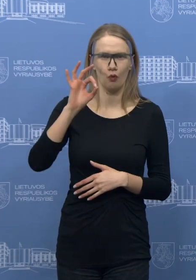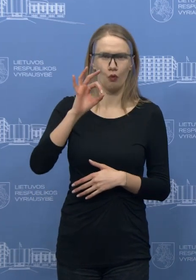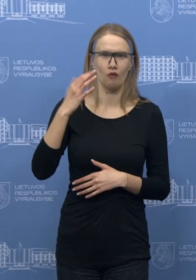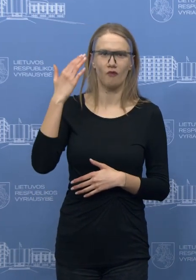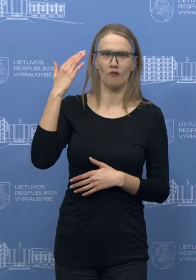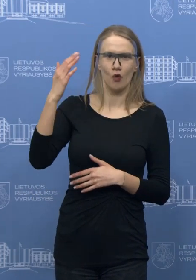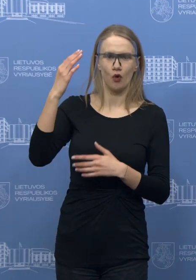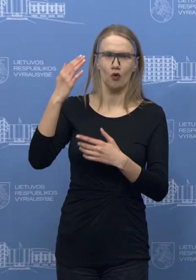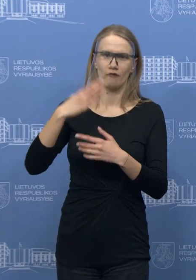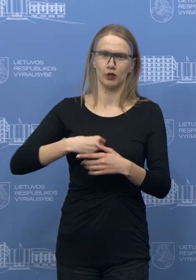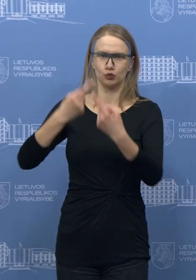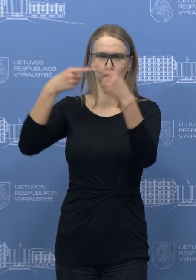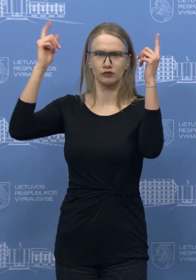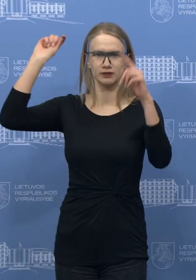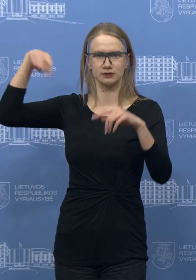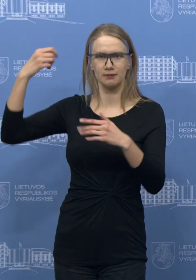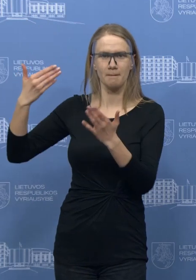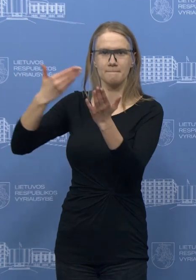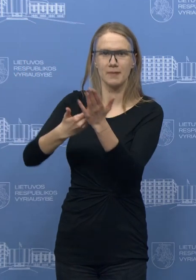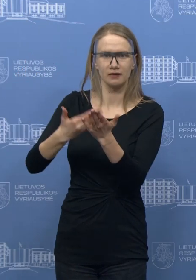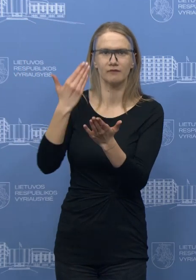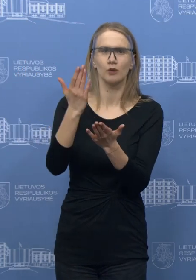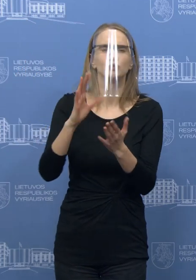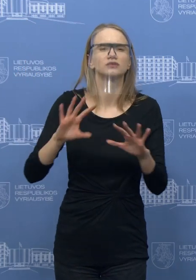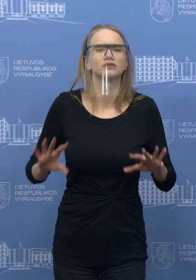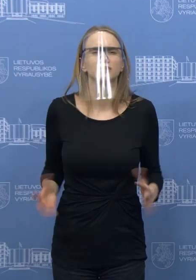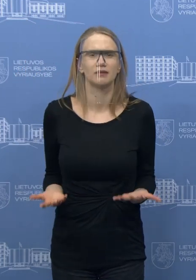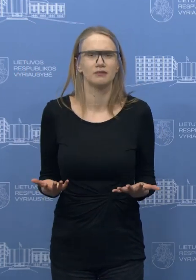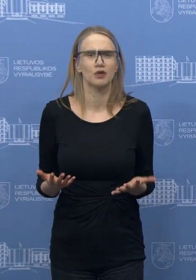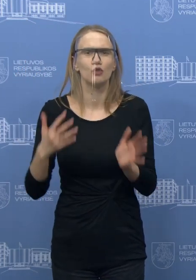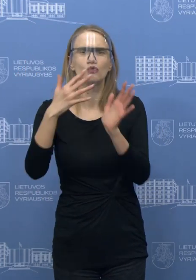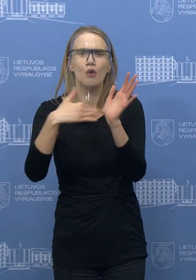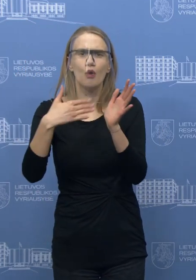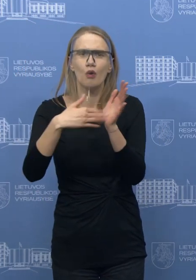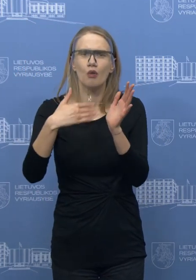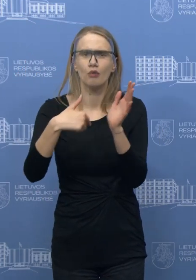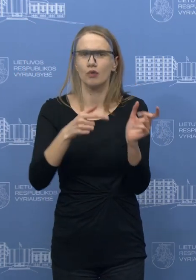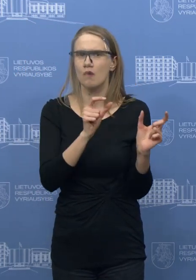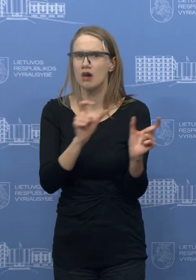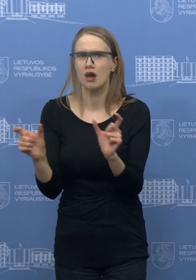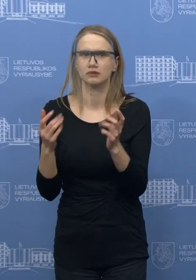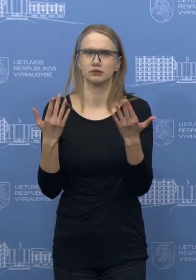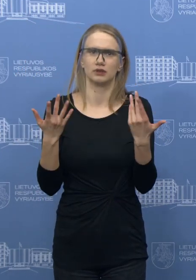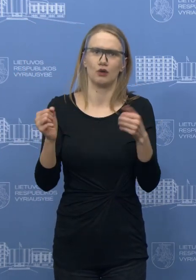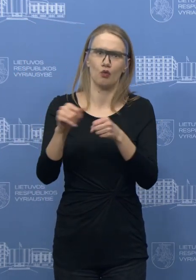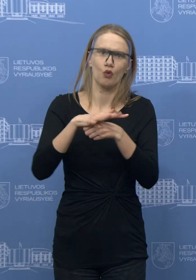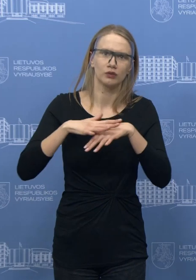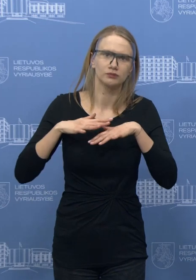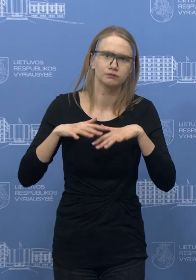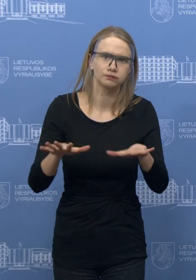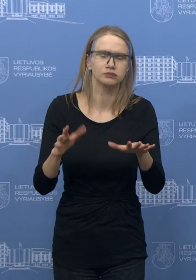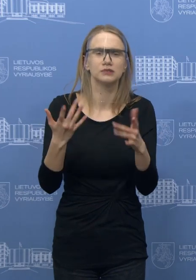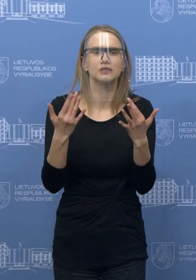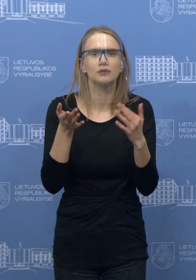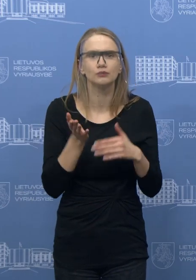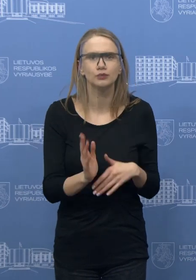komitetui, gal galite tiesiog, nežinau, galbūt plačiau supažindinti, kokios tos prognozes, kaip tas virusų plitimas gali